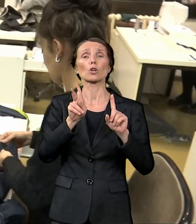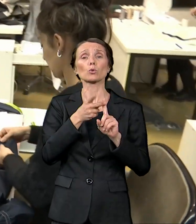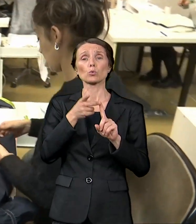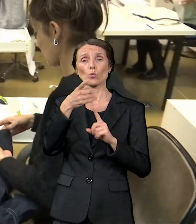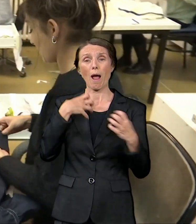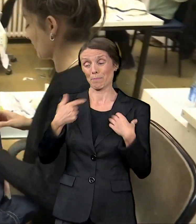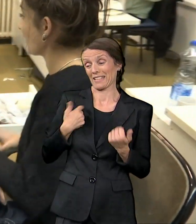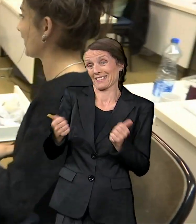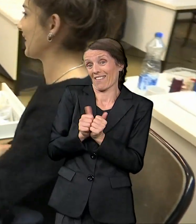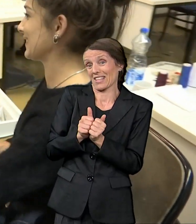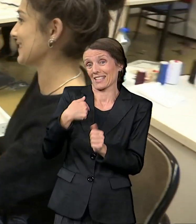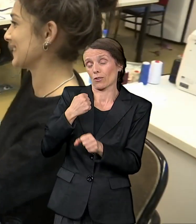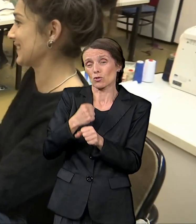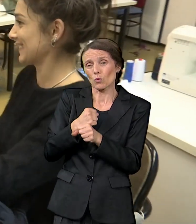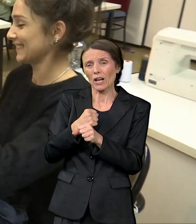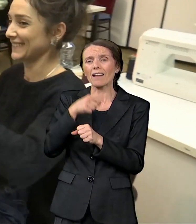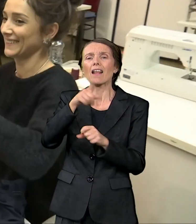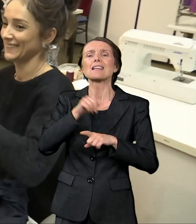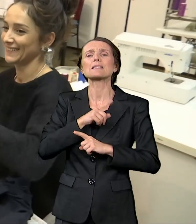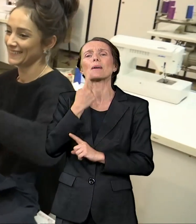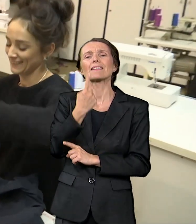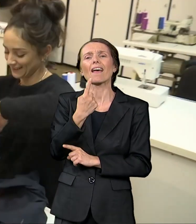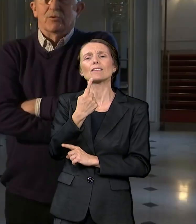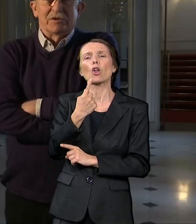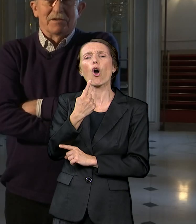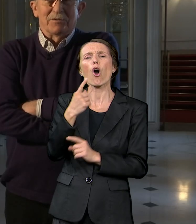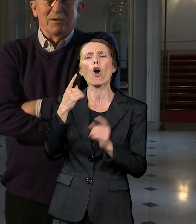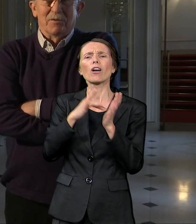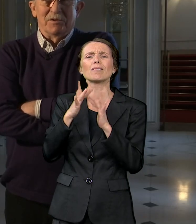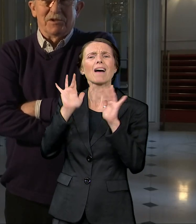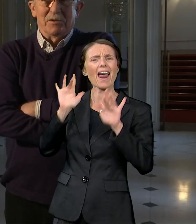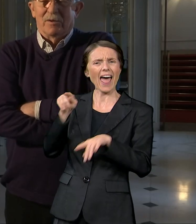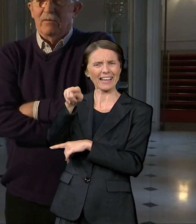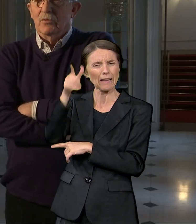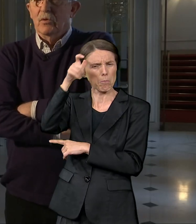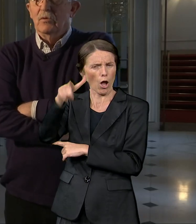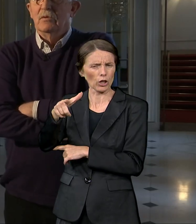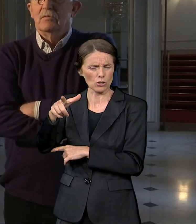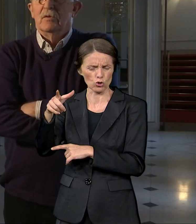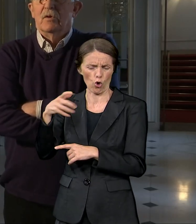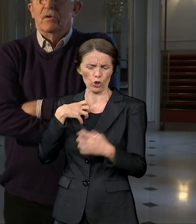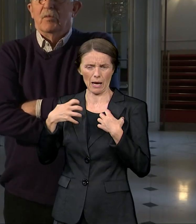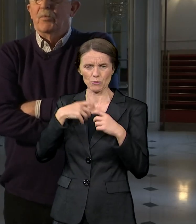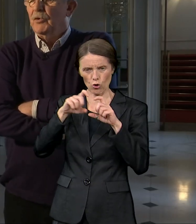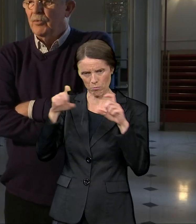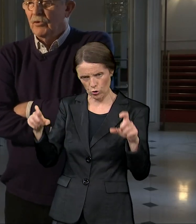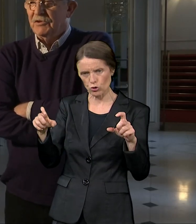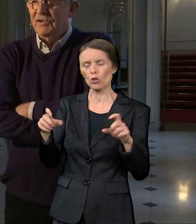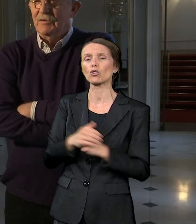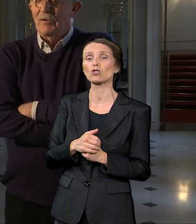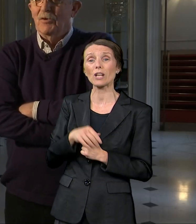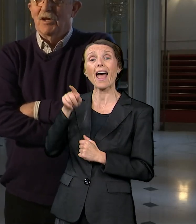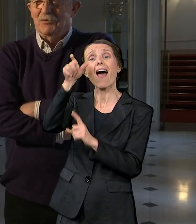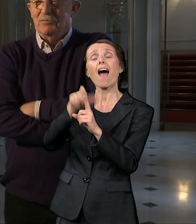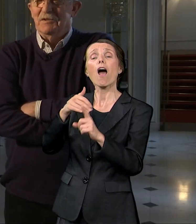Darija Foa, isto u Beogradskom dramskom. Đuza Stojiković je igrao glavnu ulogu. Potpuno,